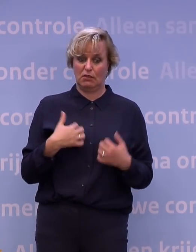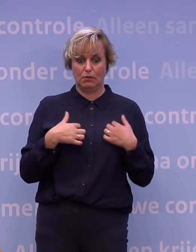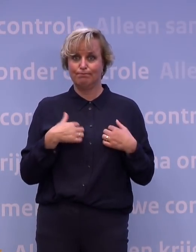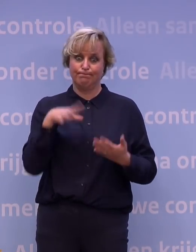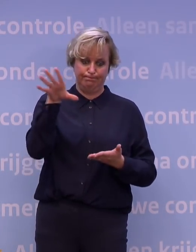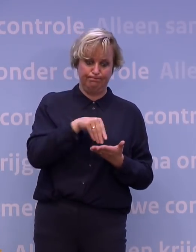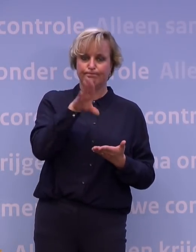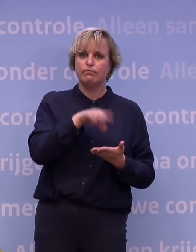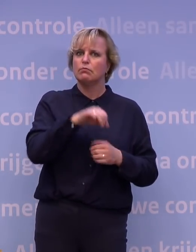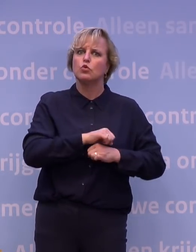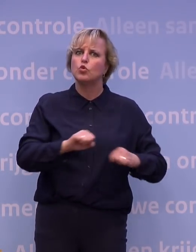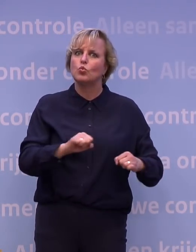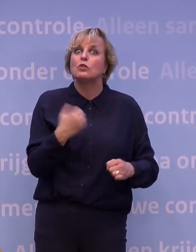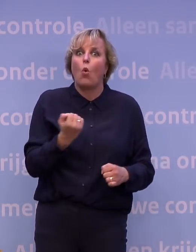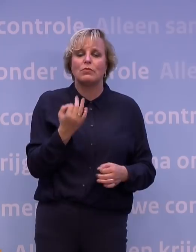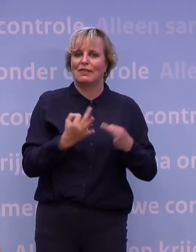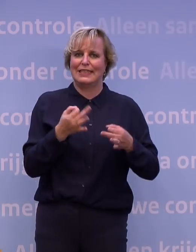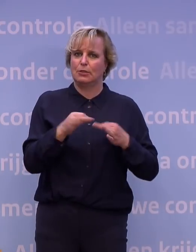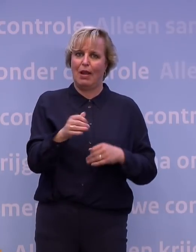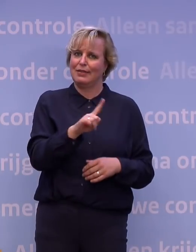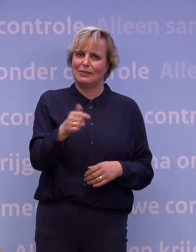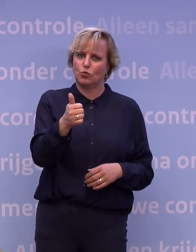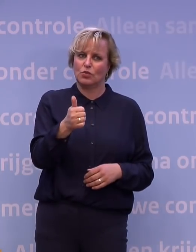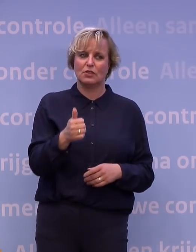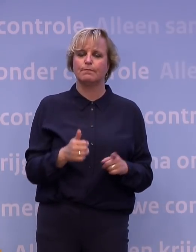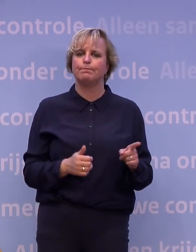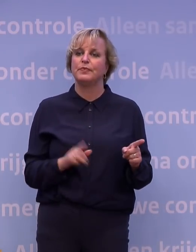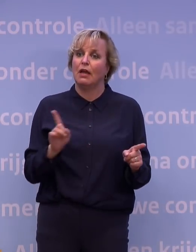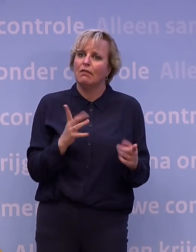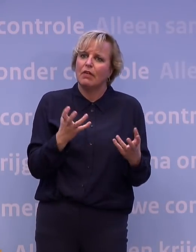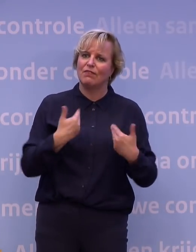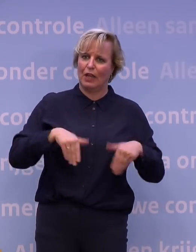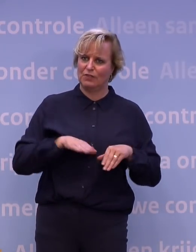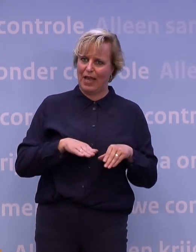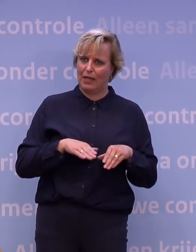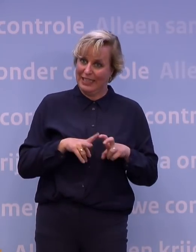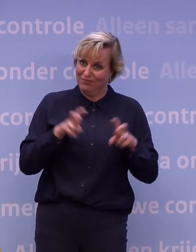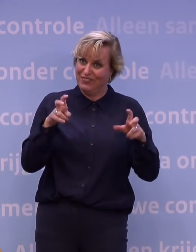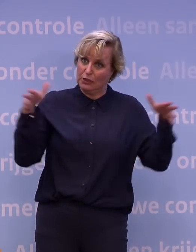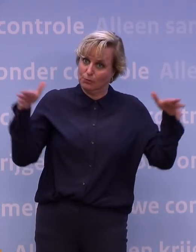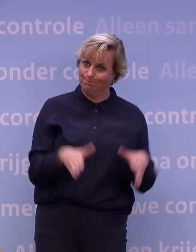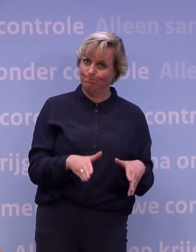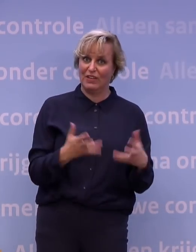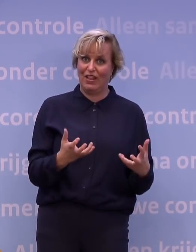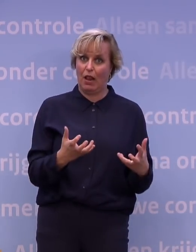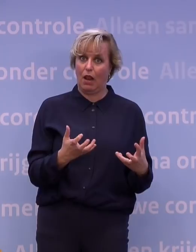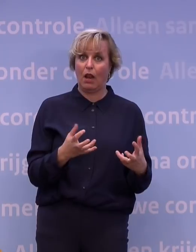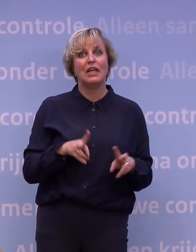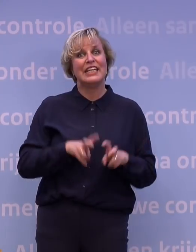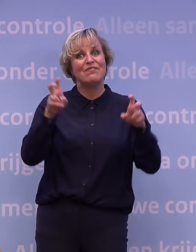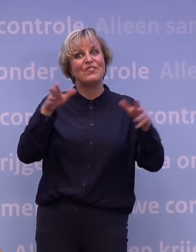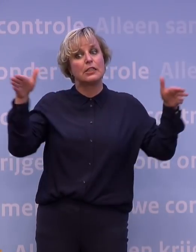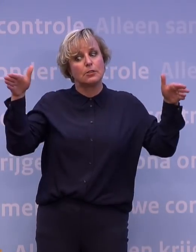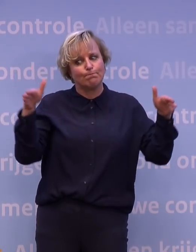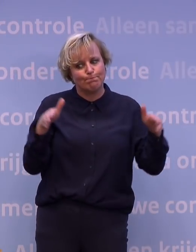afneemt zolang dat testbeleid niet op orde is. Maar wat willen we nou? We willen toch met elkaar dat virus eronder zien te krijgen. En als je dat virus eronder wilt krijgen,